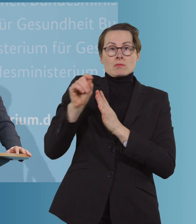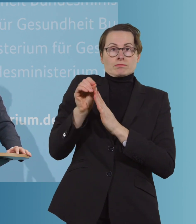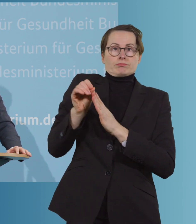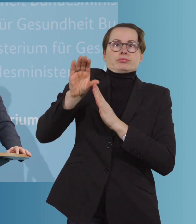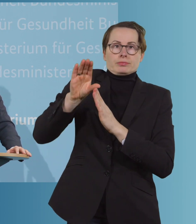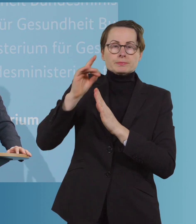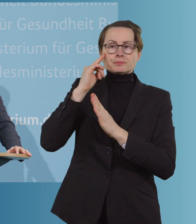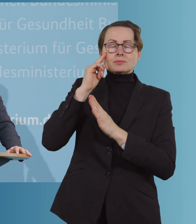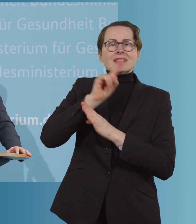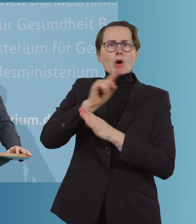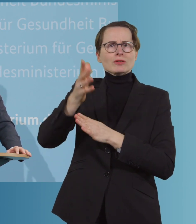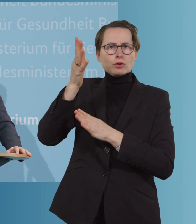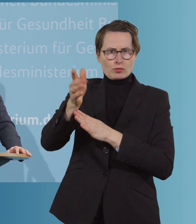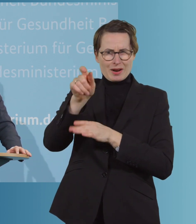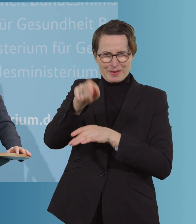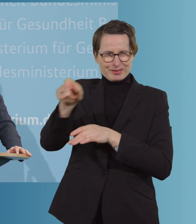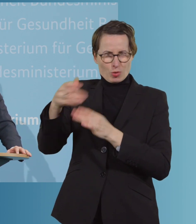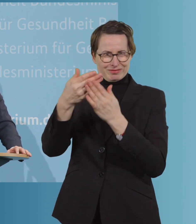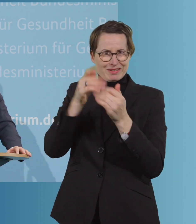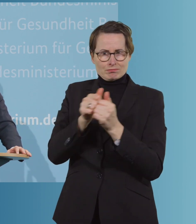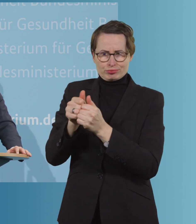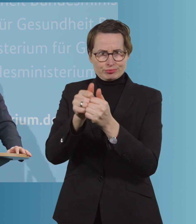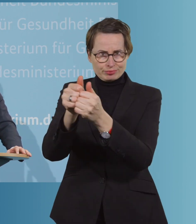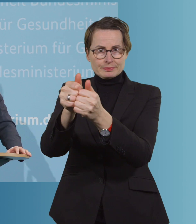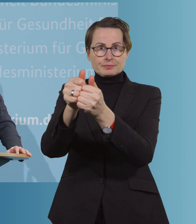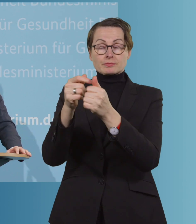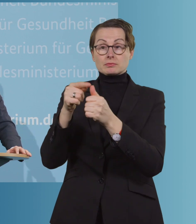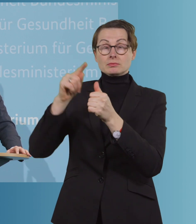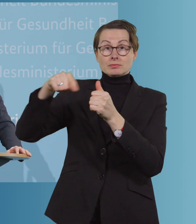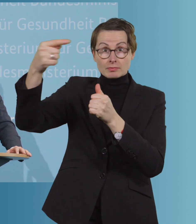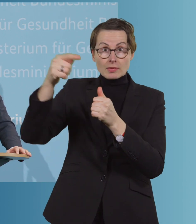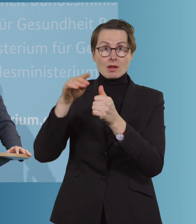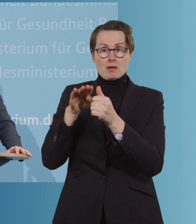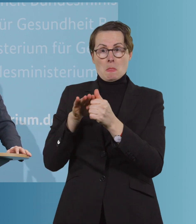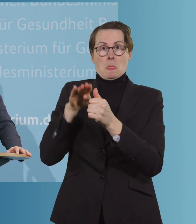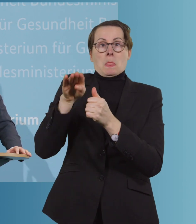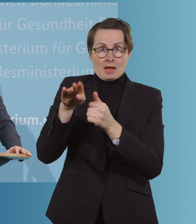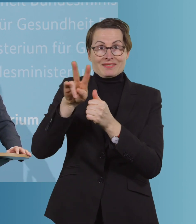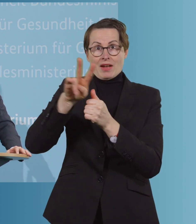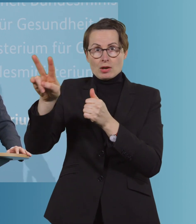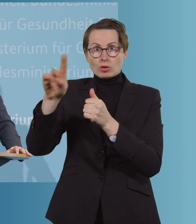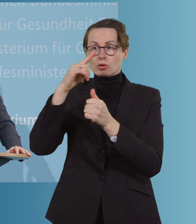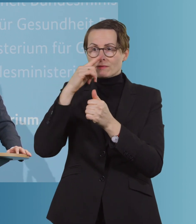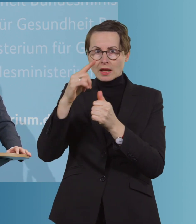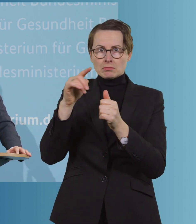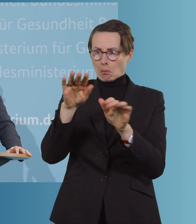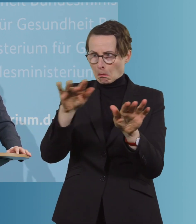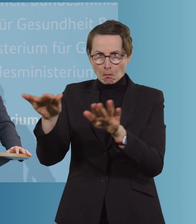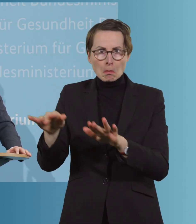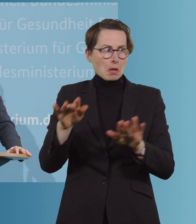Containment-Scouts in den Gesundheitsämtern. Im ersten Schritt sollen es über 2.000 sein. Und wenn wir sehen, dass die Nachfrage da ist, werden wir auch zügig